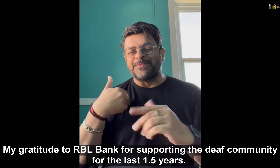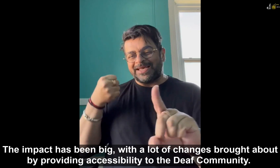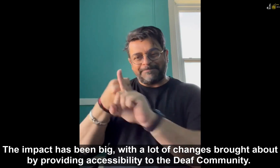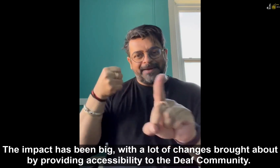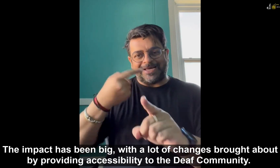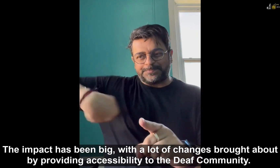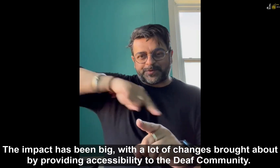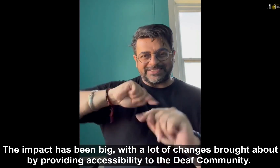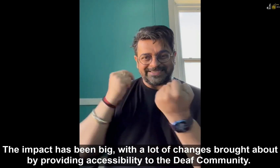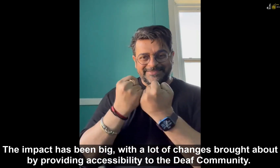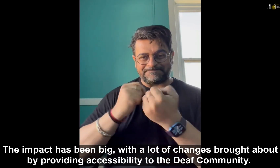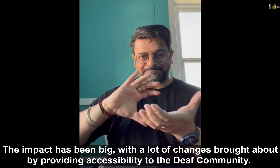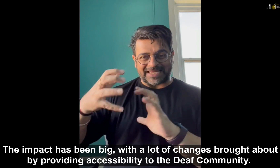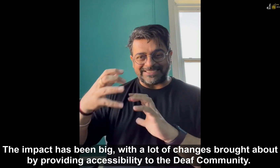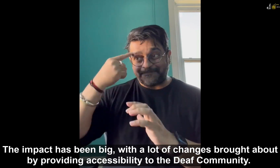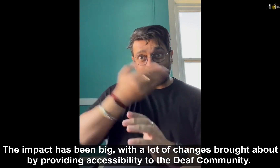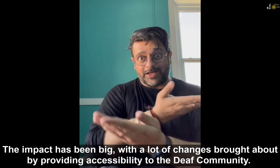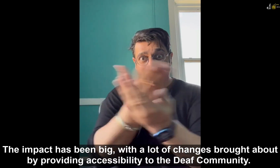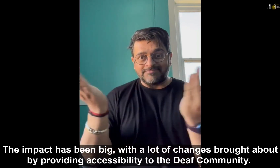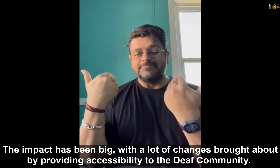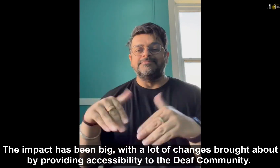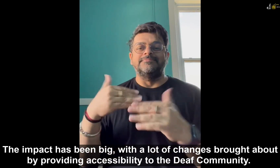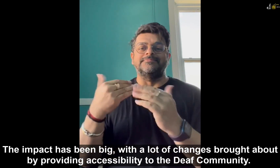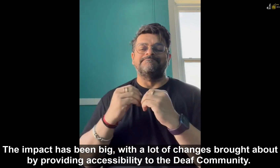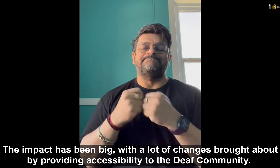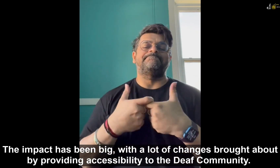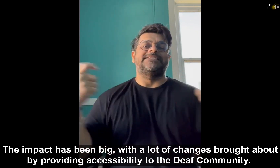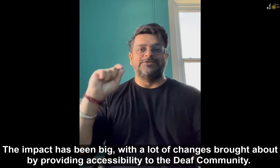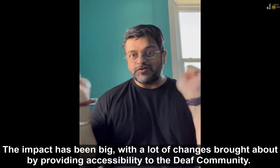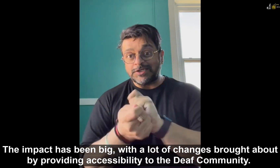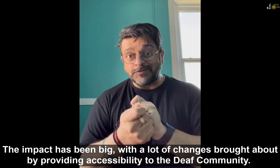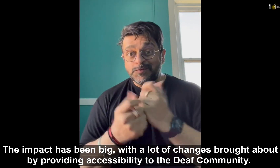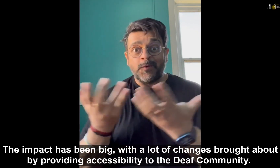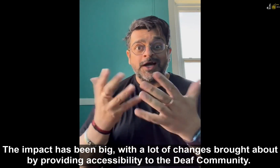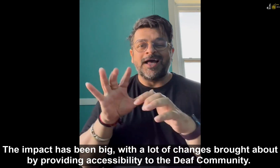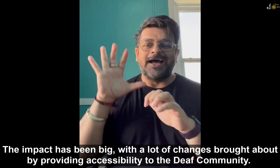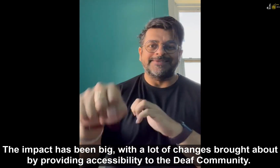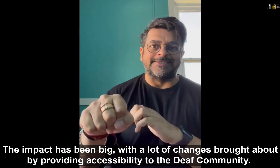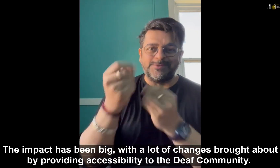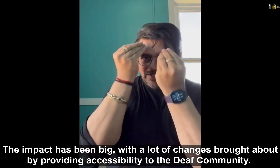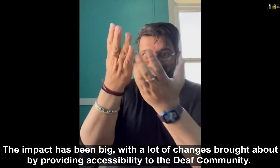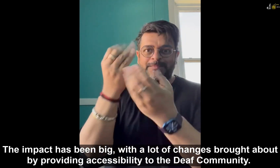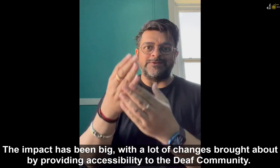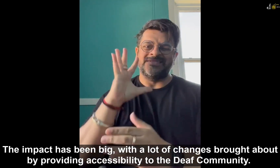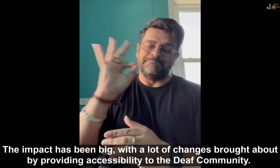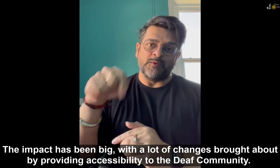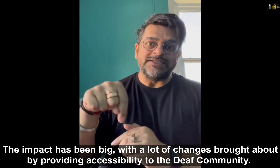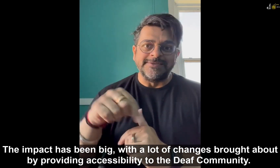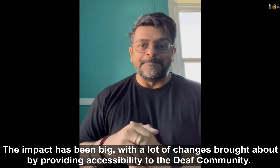जादा सपोर्ट किया है, इस प्रोजेक्ट ने बहुत जादा इंपक्क किया है और बहुत ही जादा बदलाव कियें